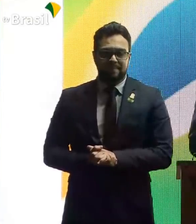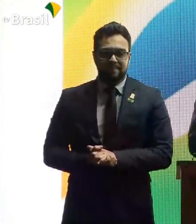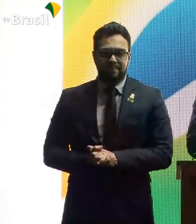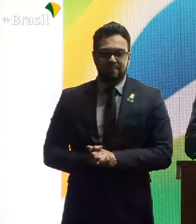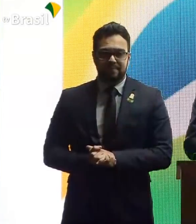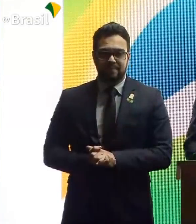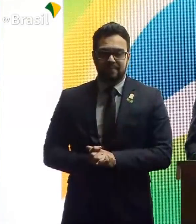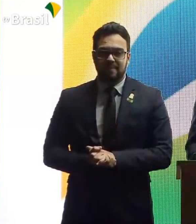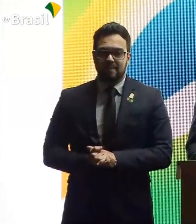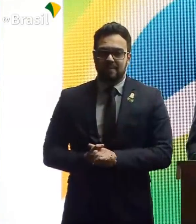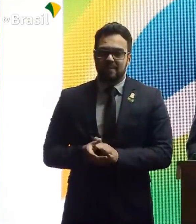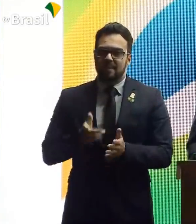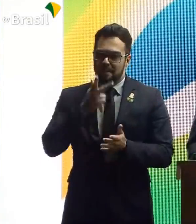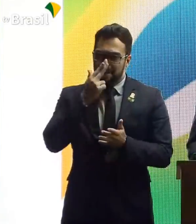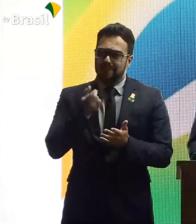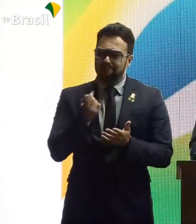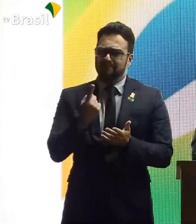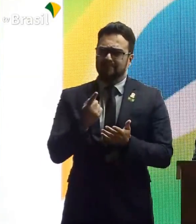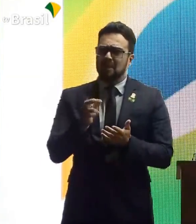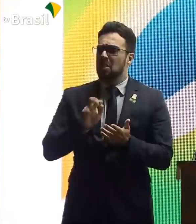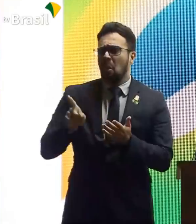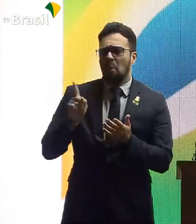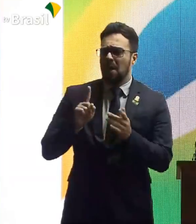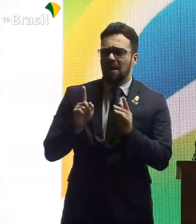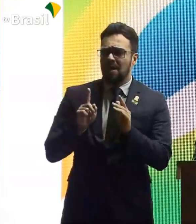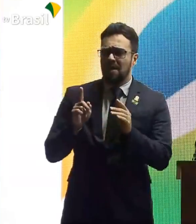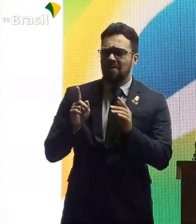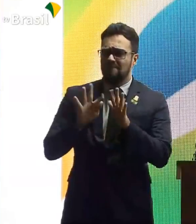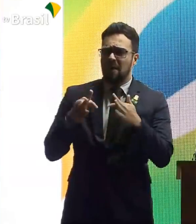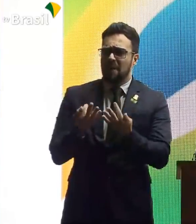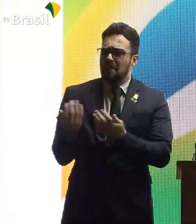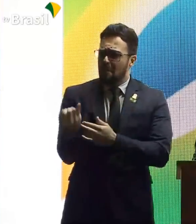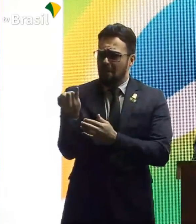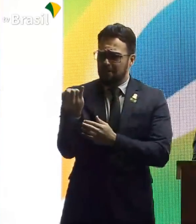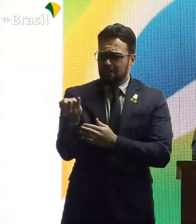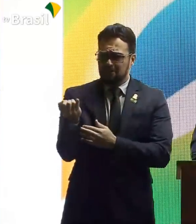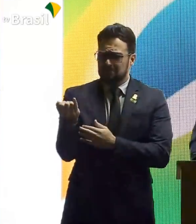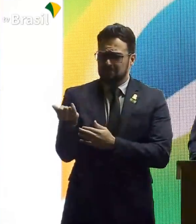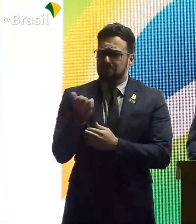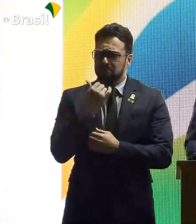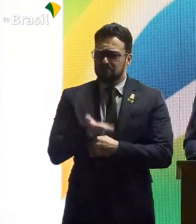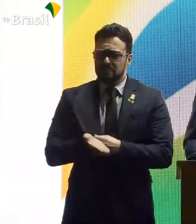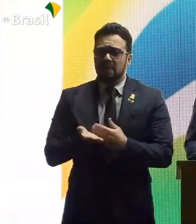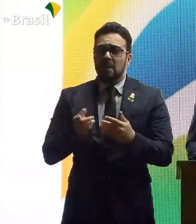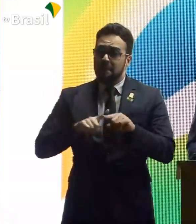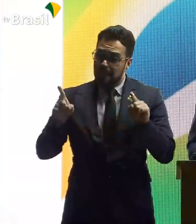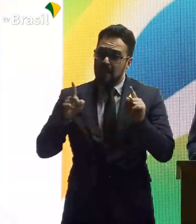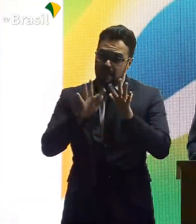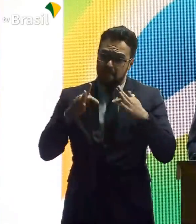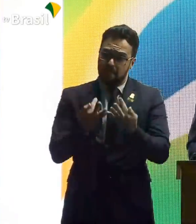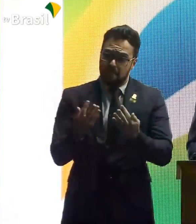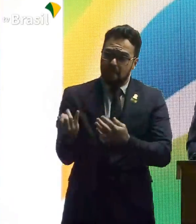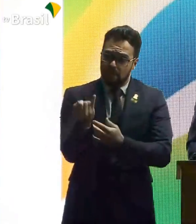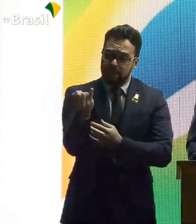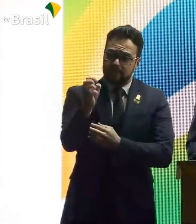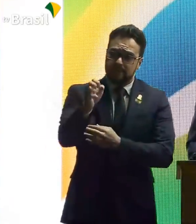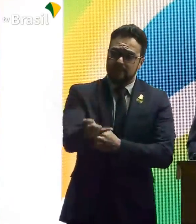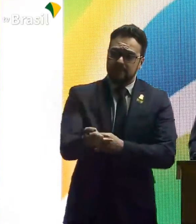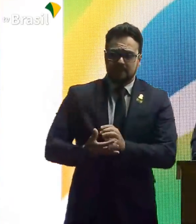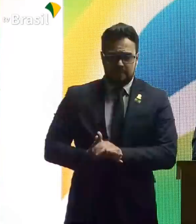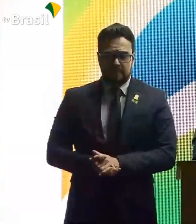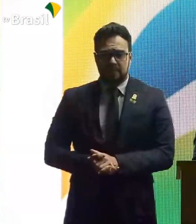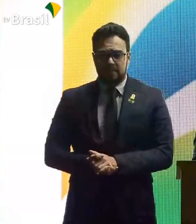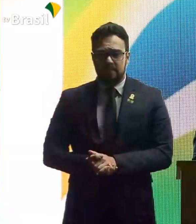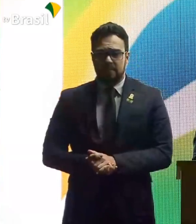Parece que é uma coisa que não é importante. É importante sim. A família é a base da sociedade. Para onde estávamos indo? Com